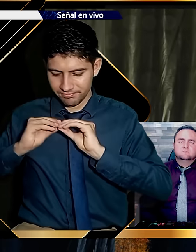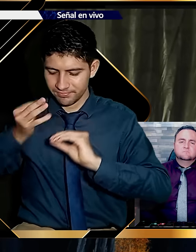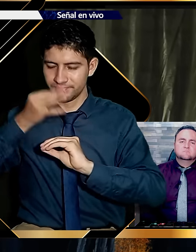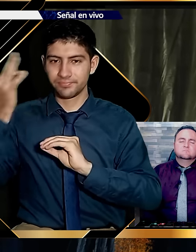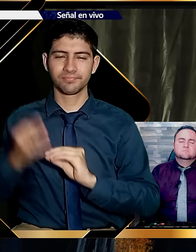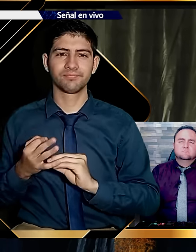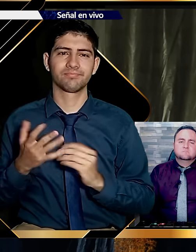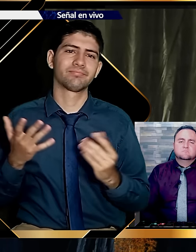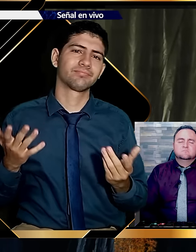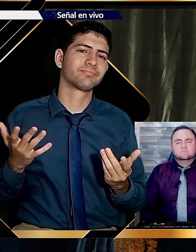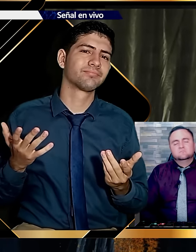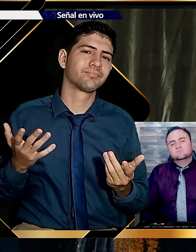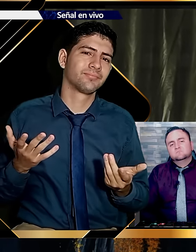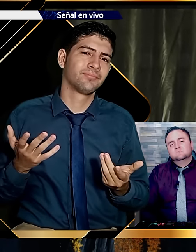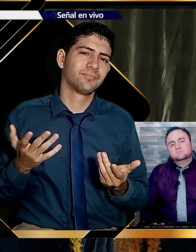Nunca.